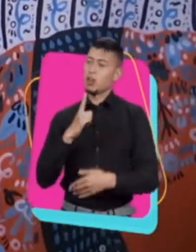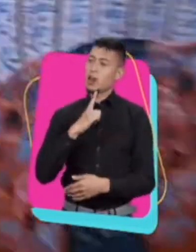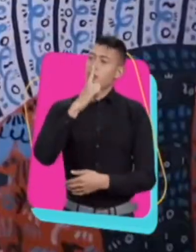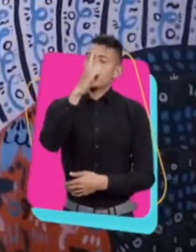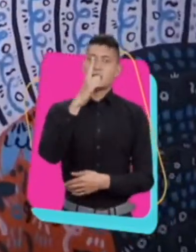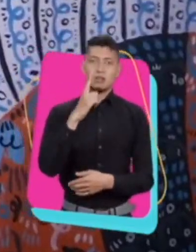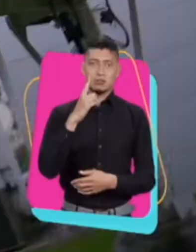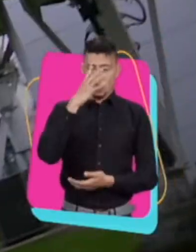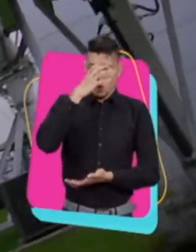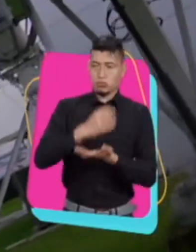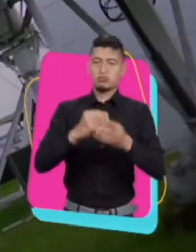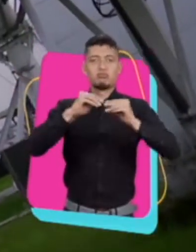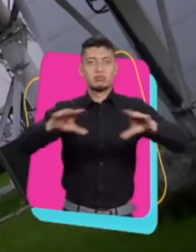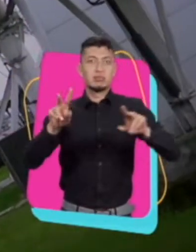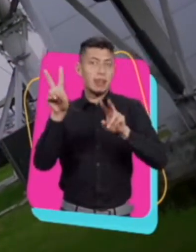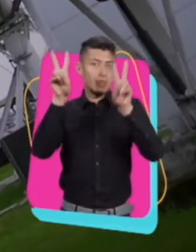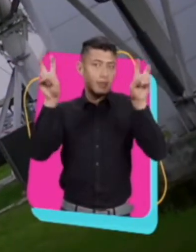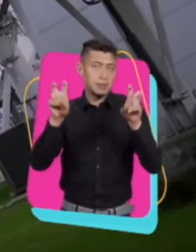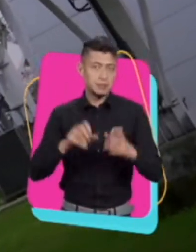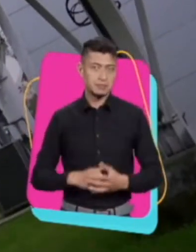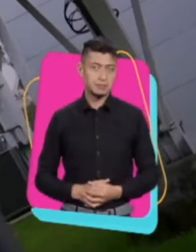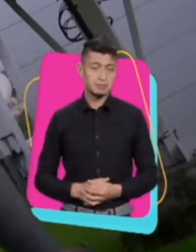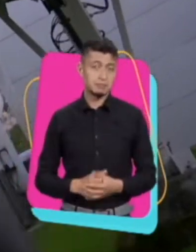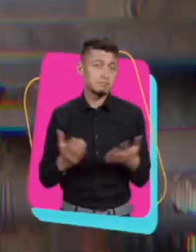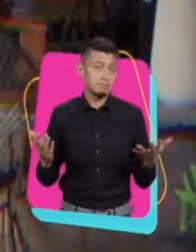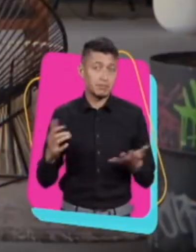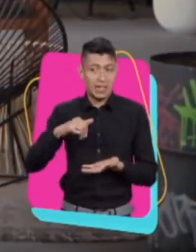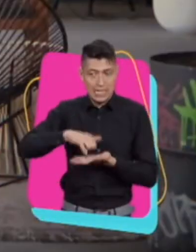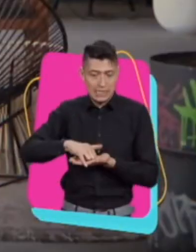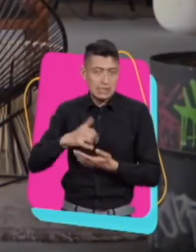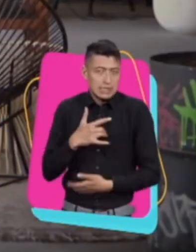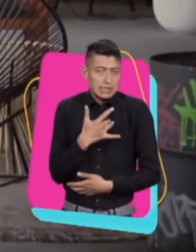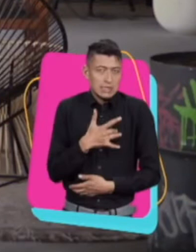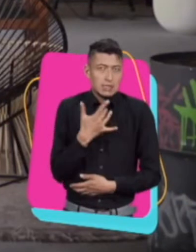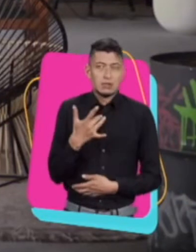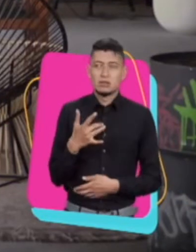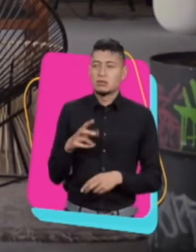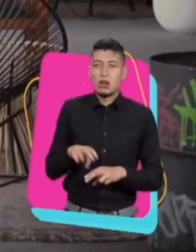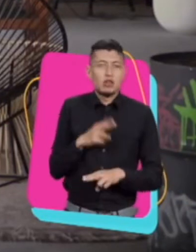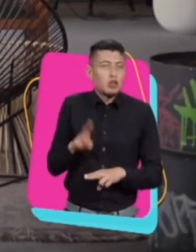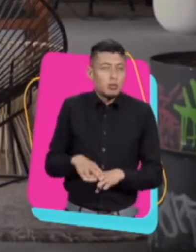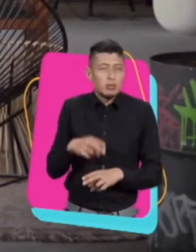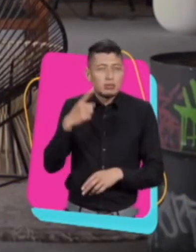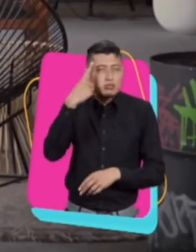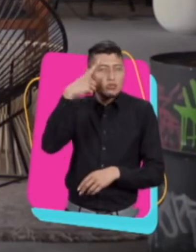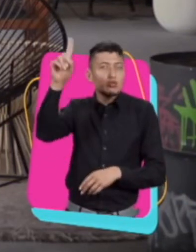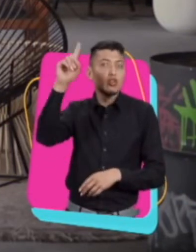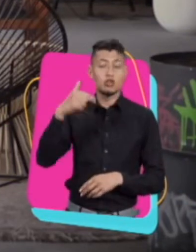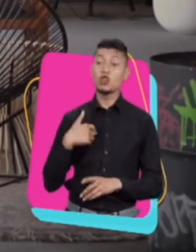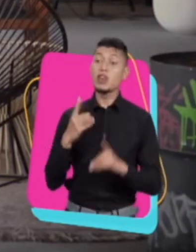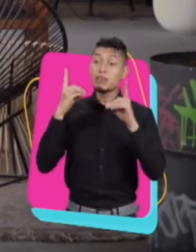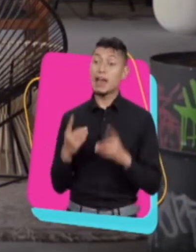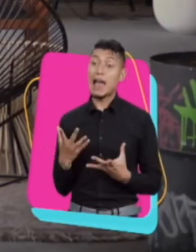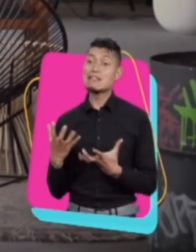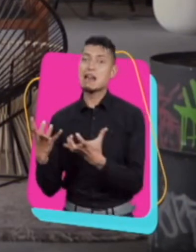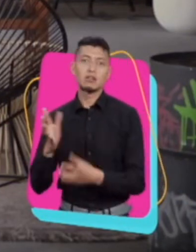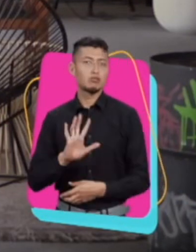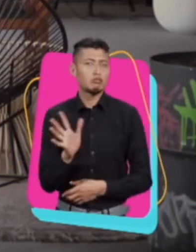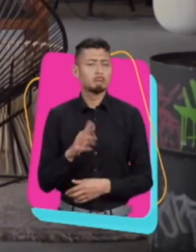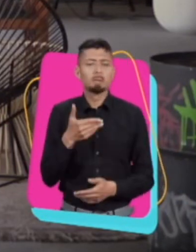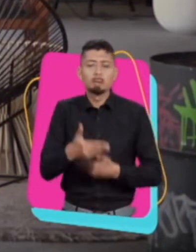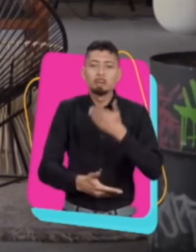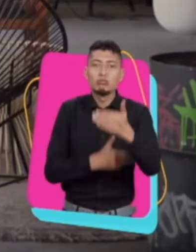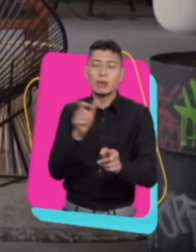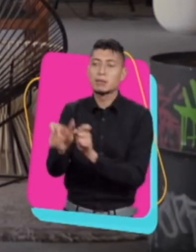como líder de opinión respecto a ese tema. Entonces ha sido algo orgánico, no ha sido algo que yo haya decidido hacer, sino